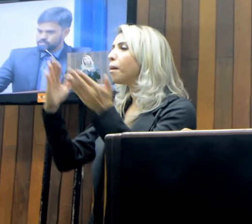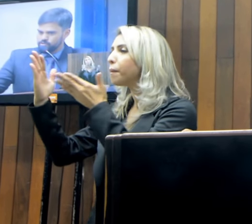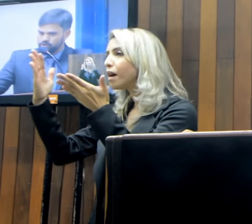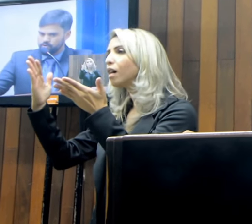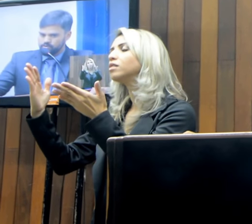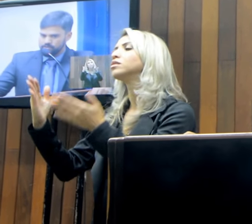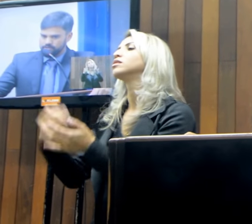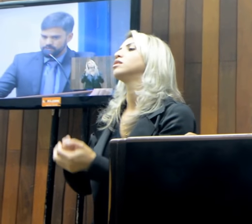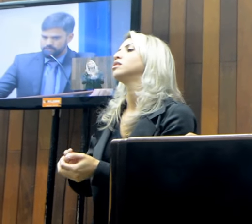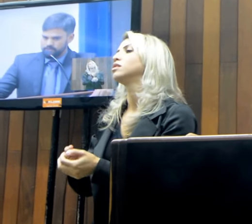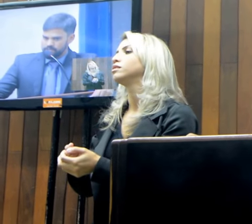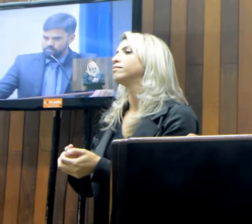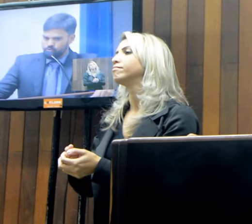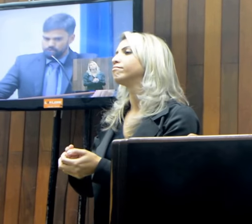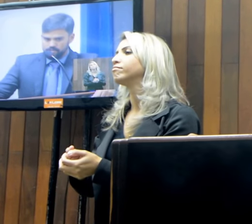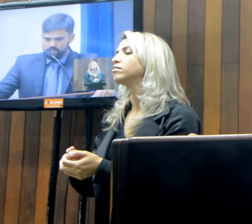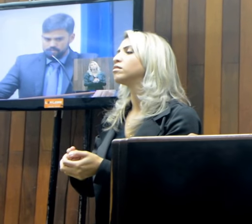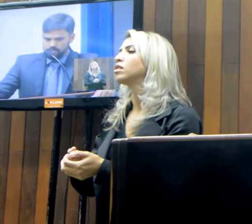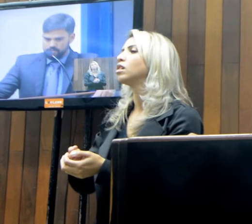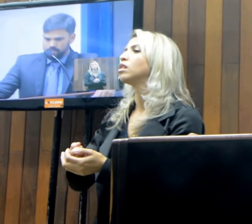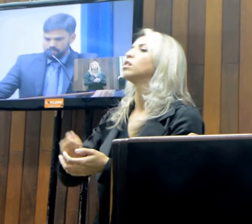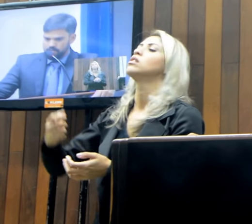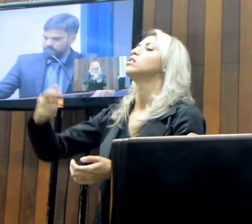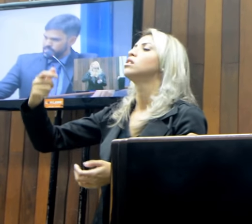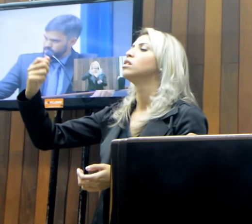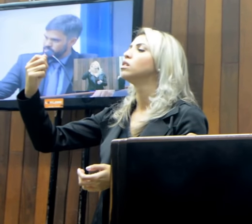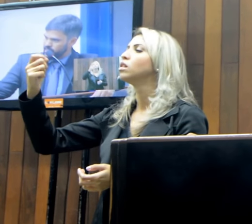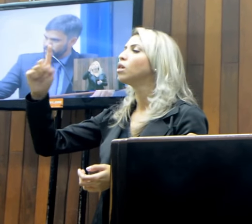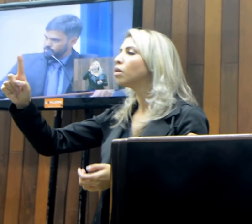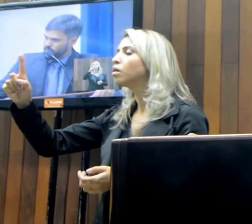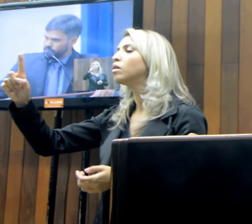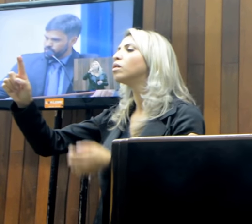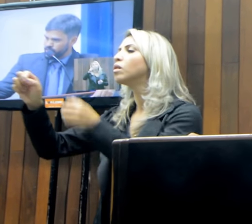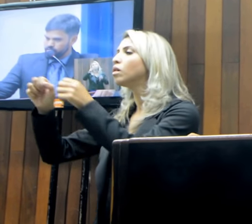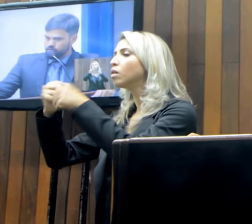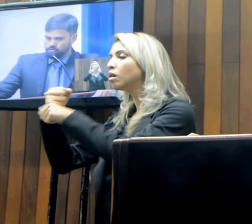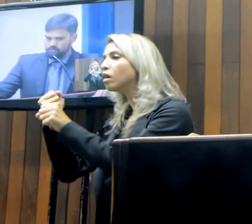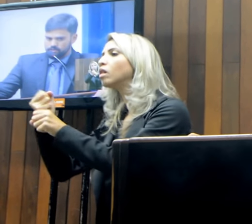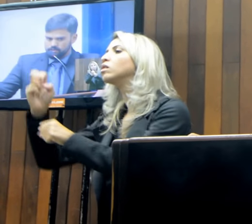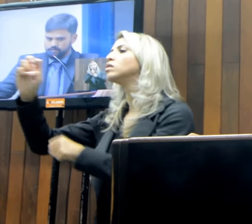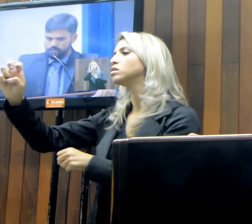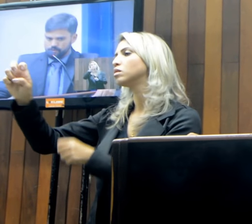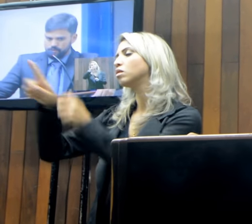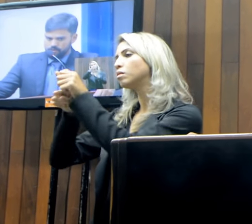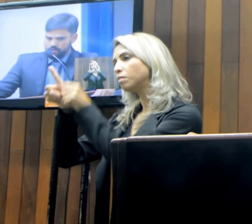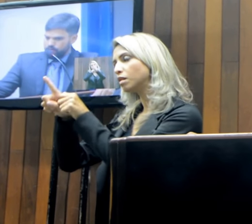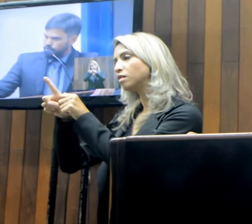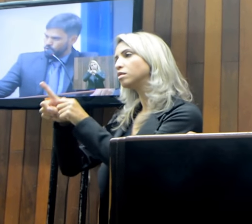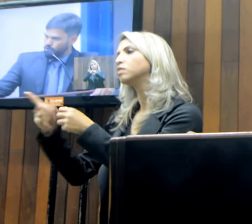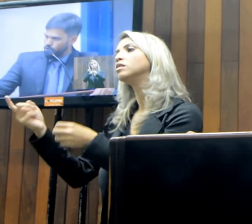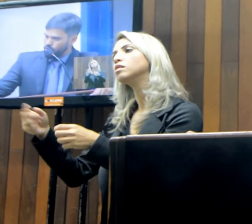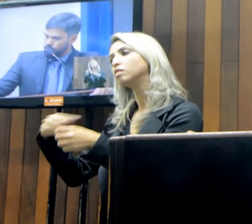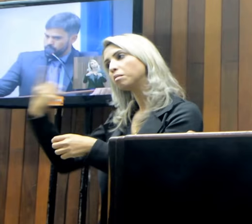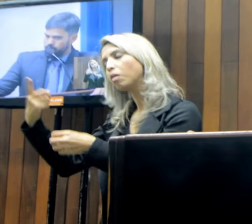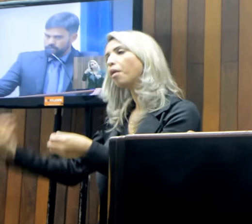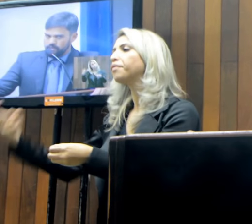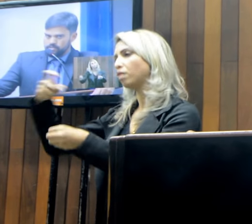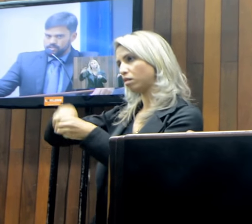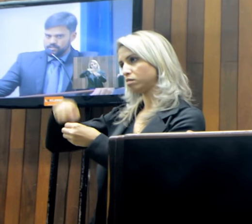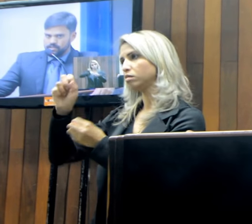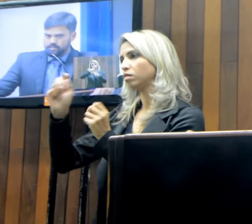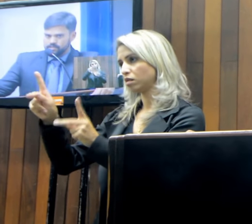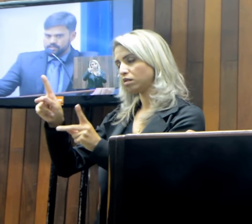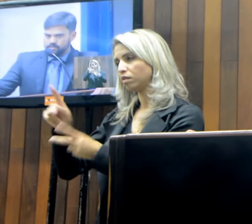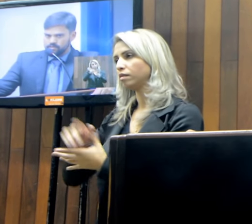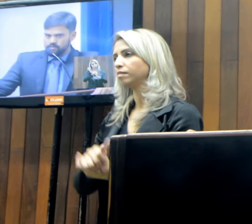durante esse um ano e cinco meses. Estarei licenciado, mas estarei de volta logo, logo. E tenho